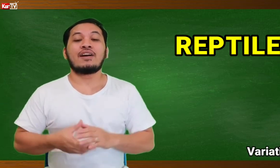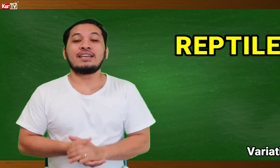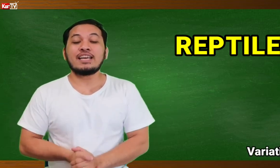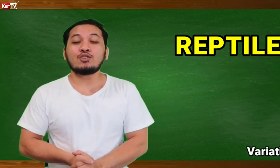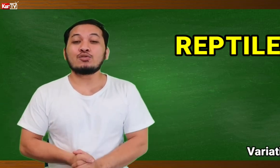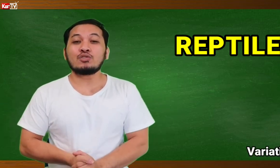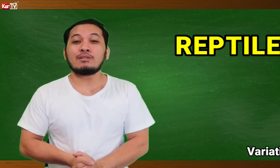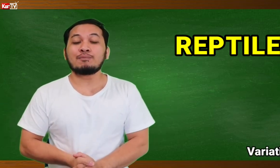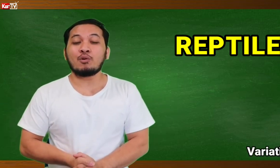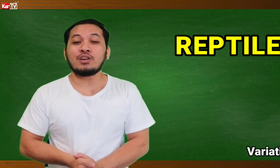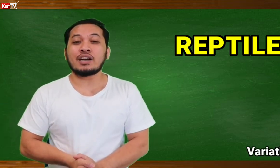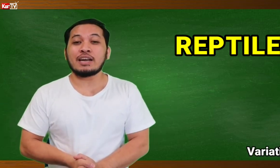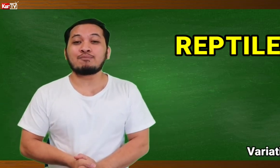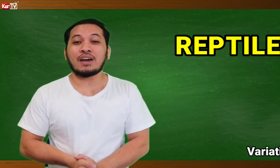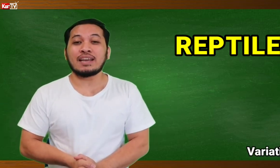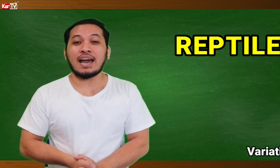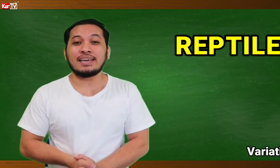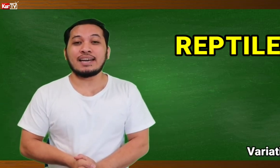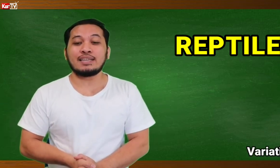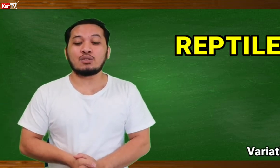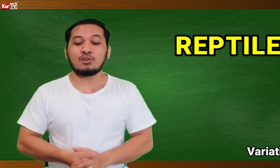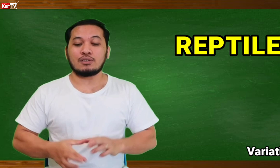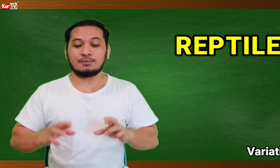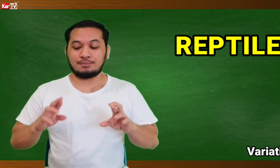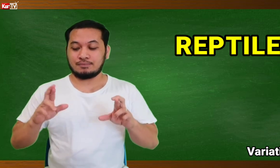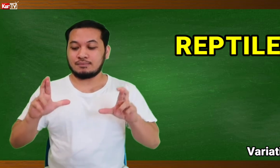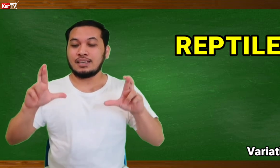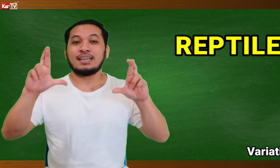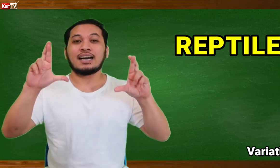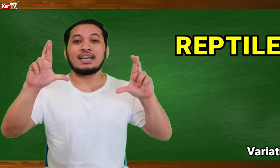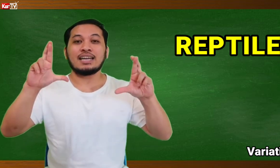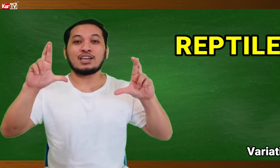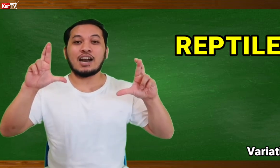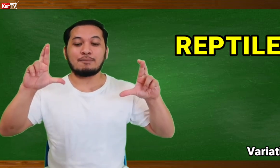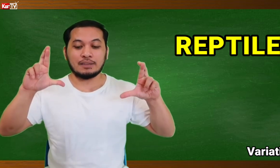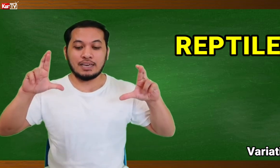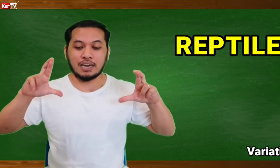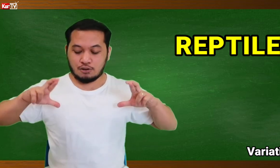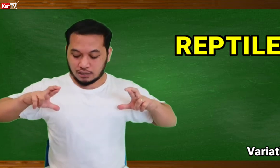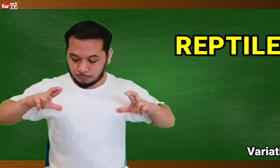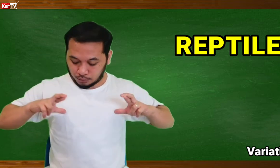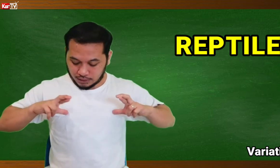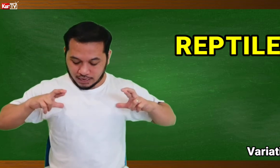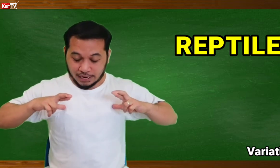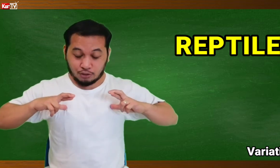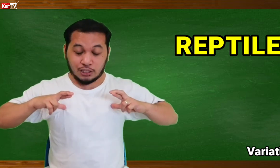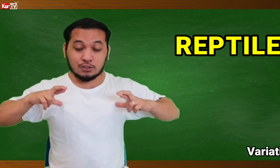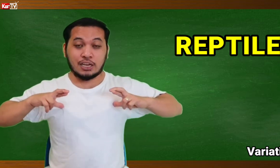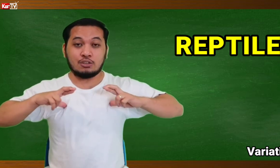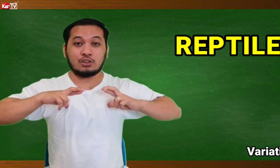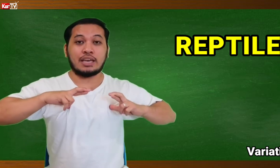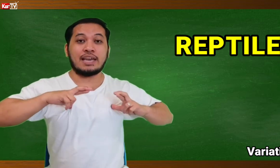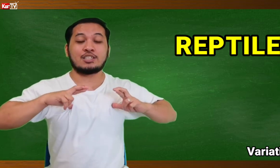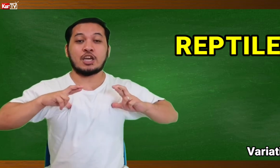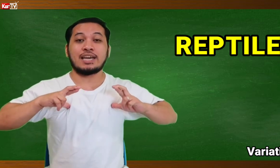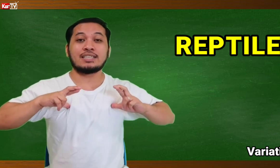VARIATION 2 naman po ng REPTILE ay ganito. Naka letter R pa din kayo. Tapos ilagay nyo dito sa inyong chest.